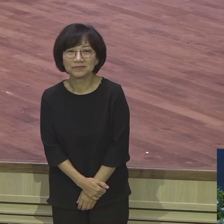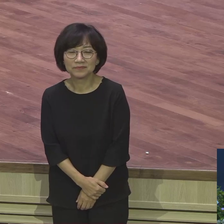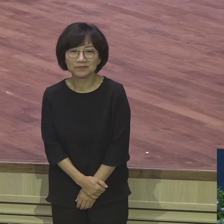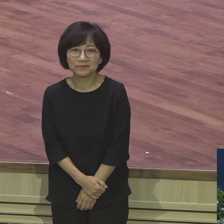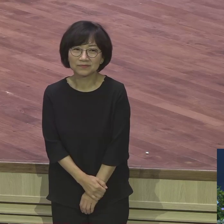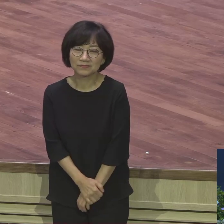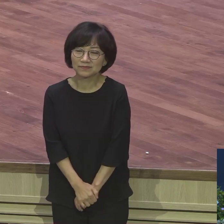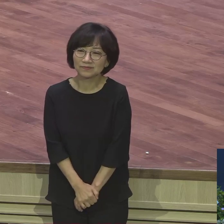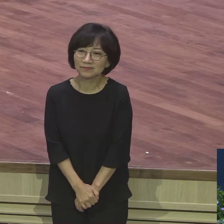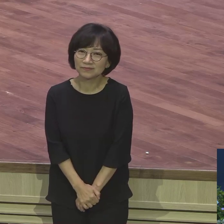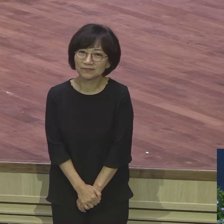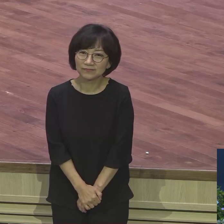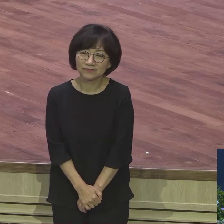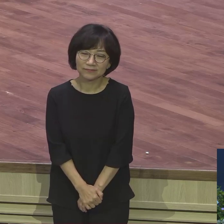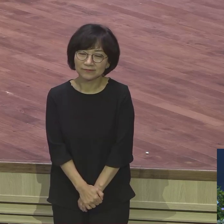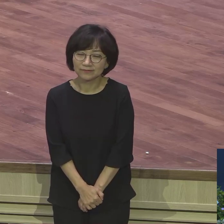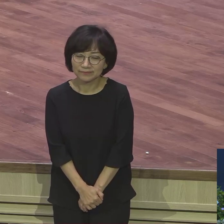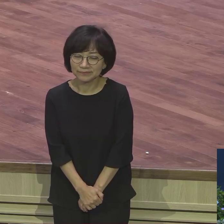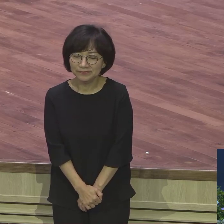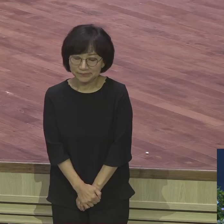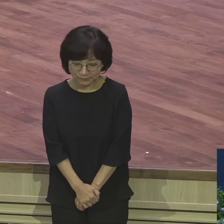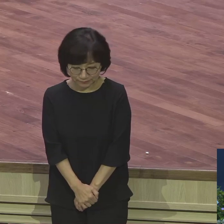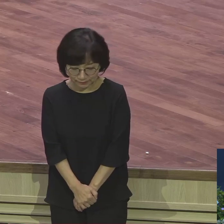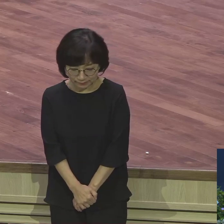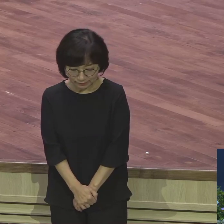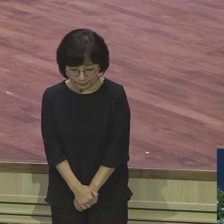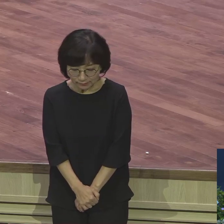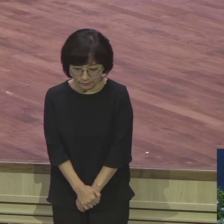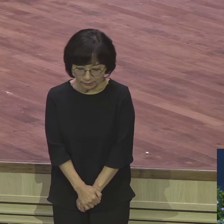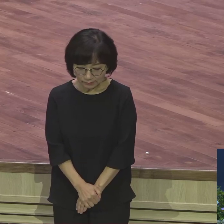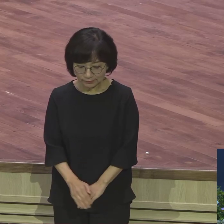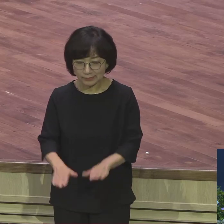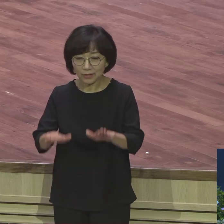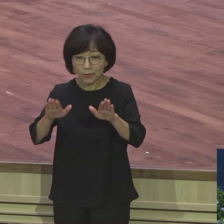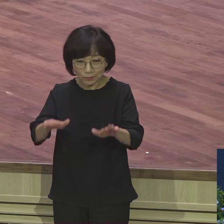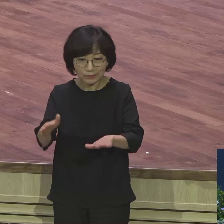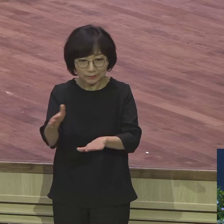자 오늘부터 제대로 좀 신앙생활을 해보시기 바랍니다